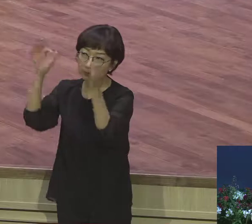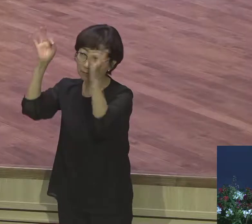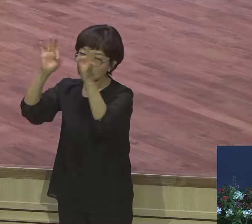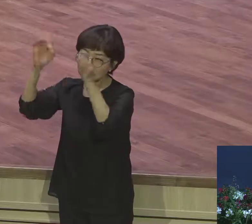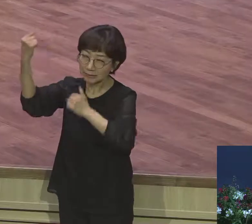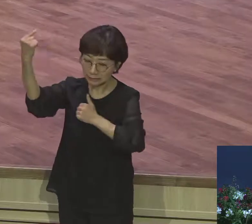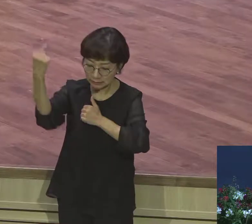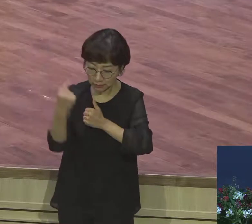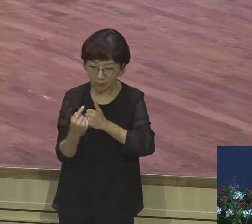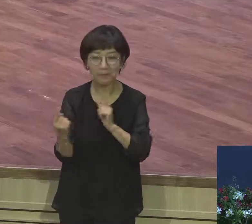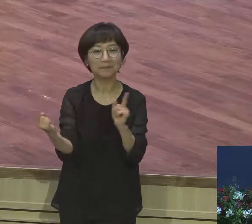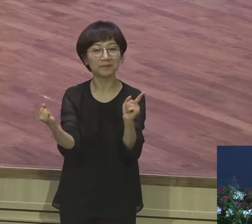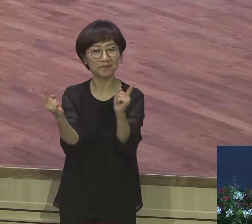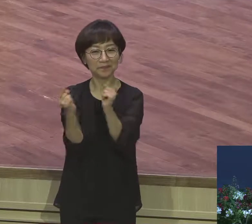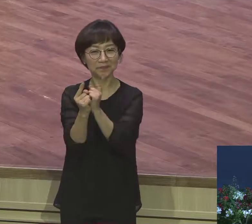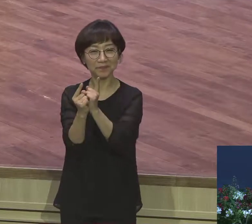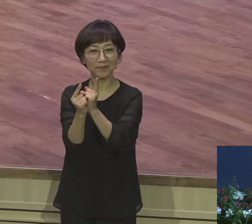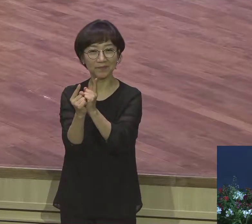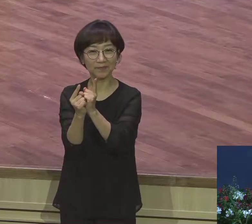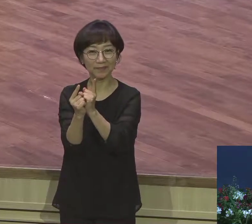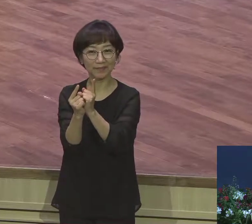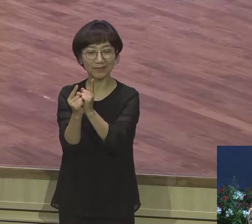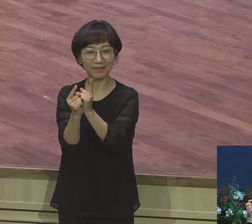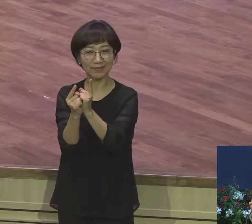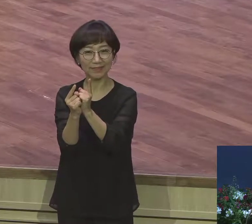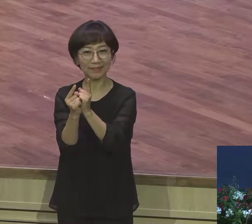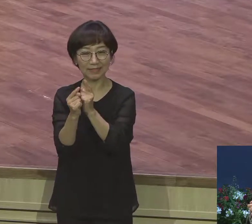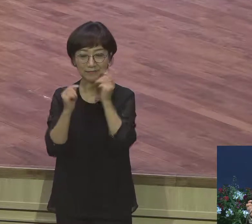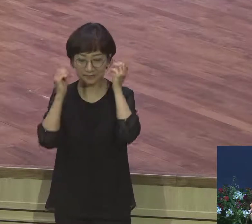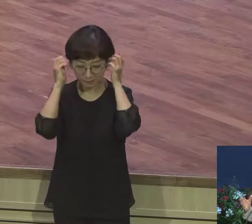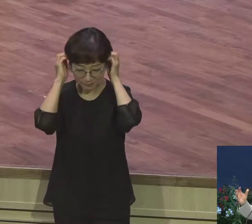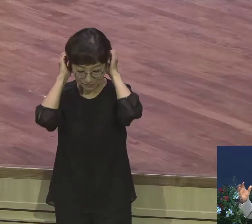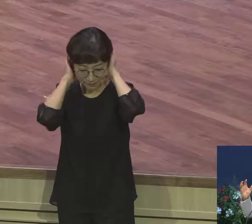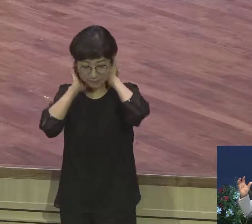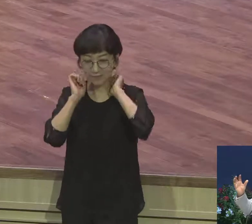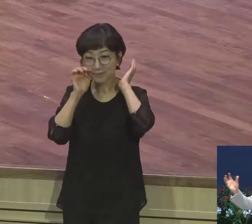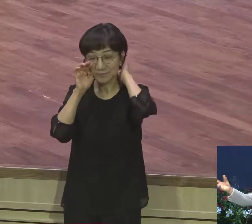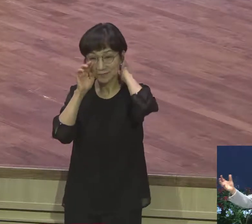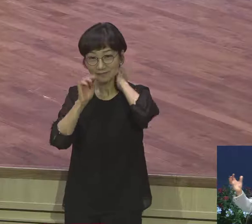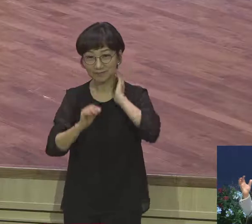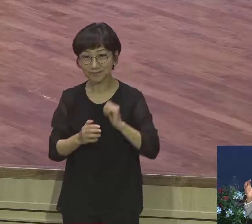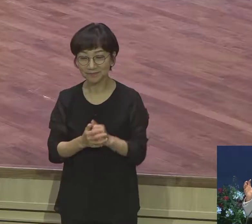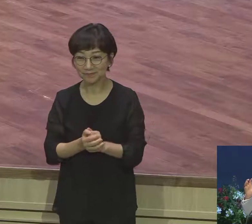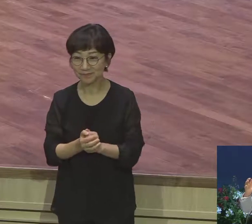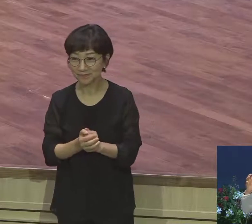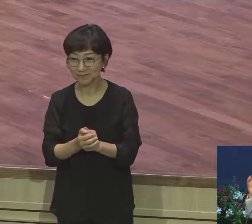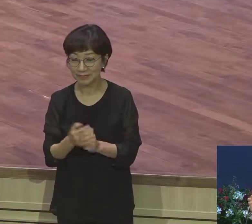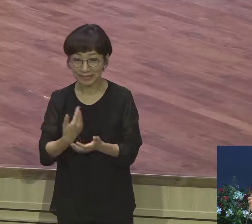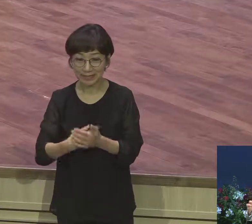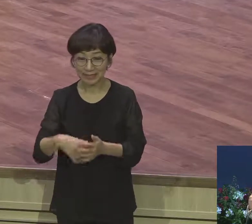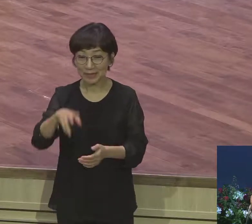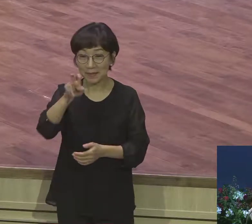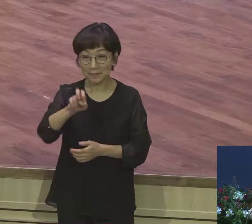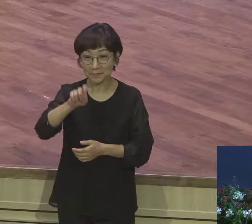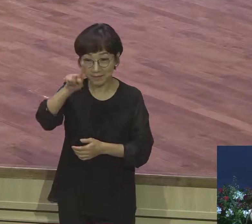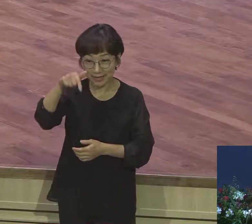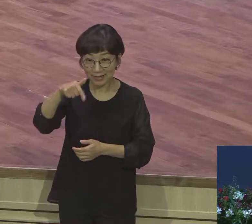참 그걸 기뻐하시더라고요 합신 기도하는 것은 마가다르빵의 성인이 임하면서 막 합신 기도 시작